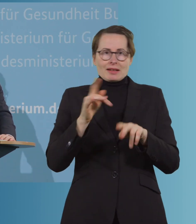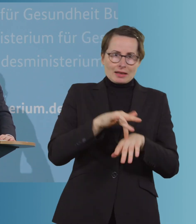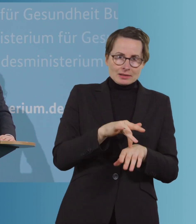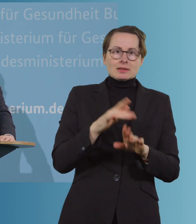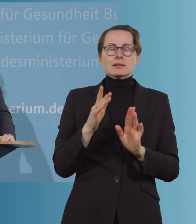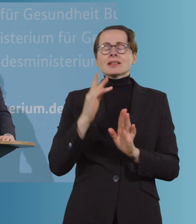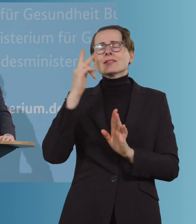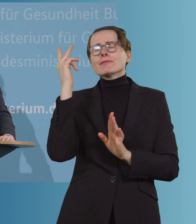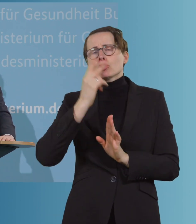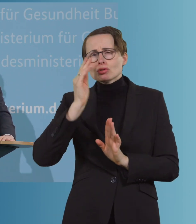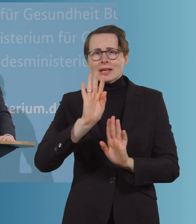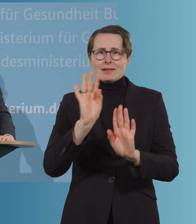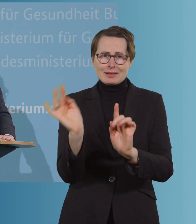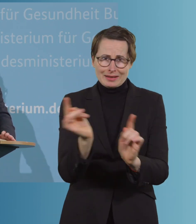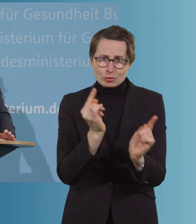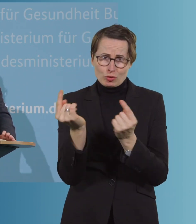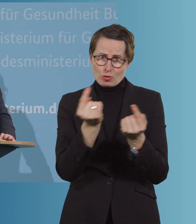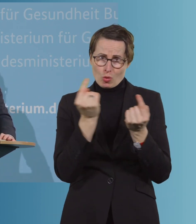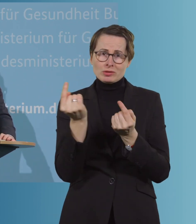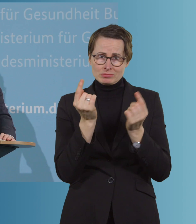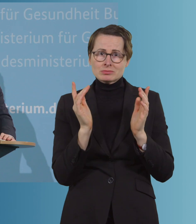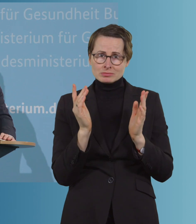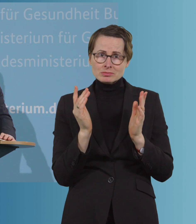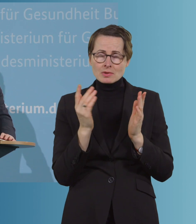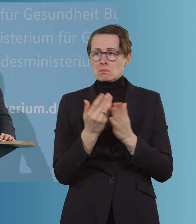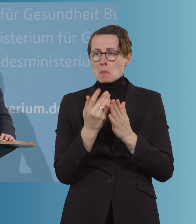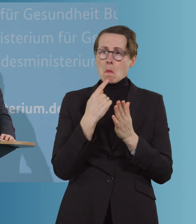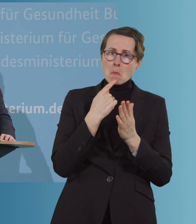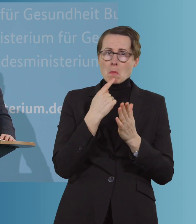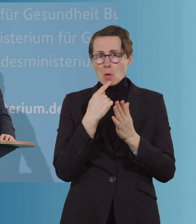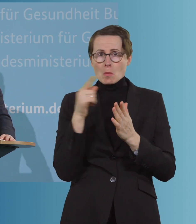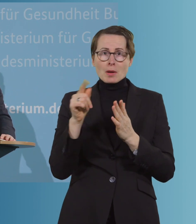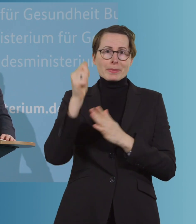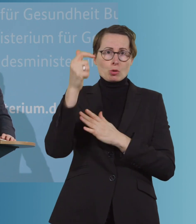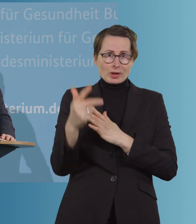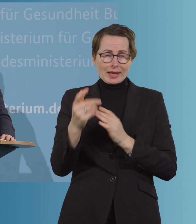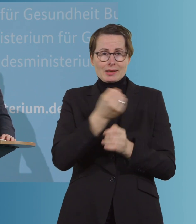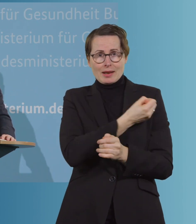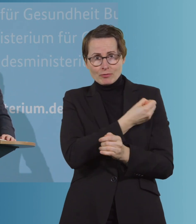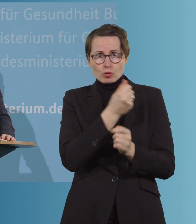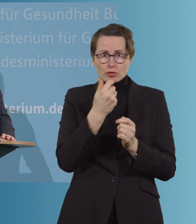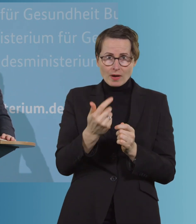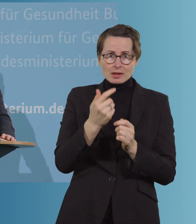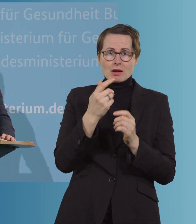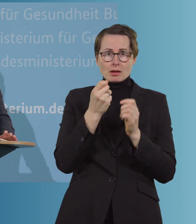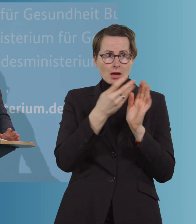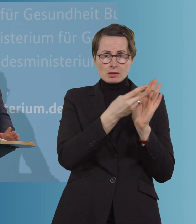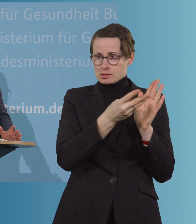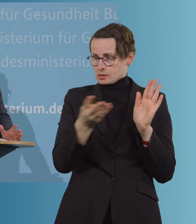Diskussion total bei der Frage der Priorisierung, bei der Impfung, auch mit Blick auf Erzieherinnen und Erzieher, Lehrer, Lehrer, übrigens auch auf andere